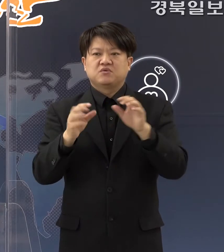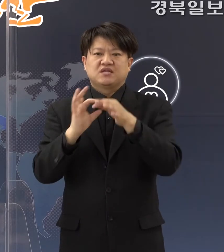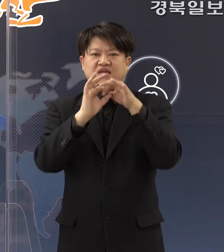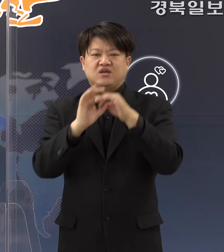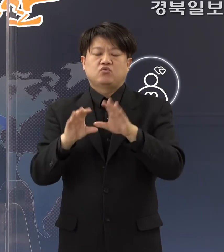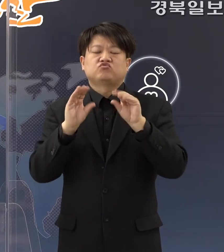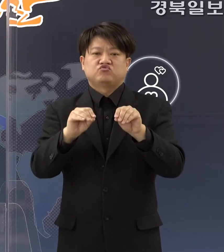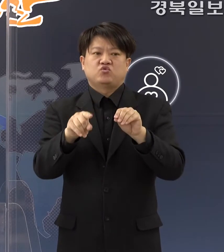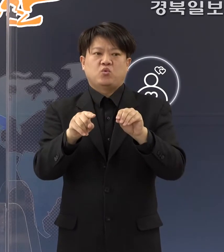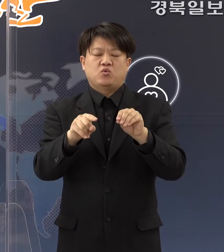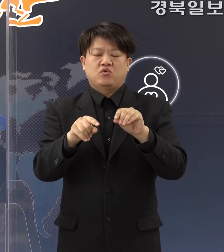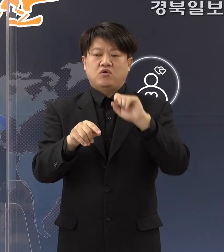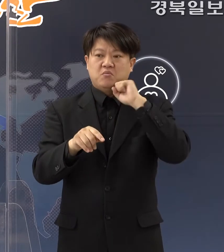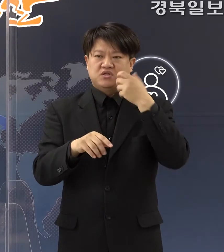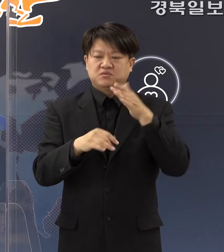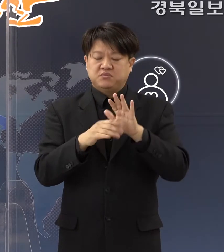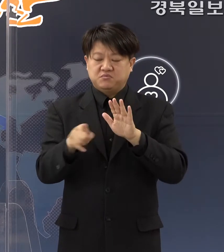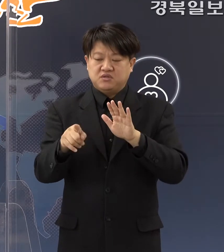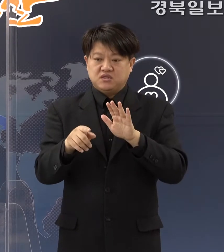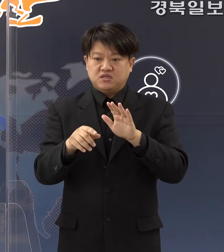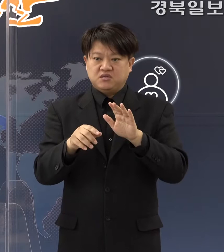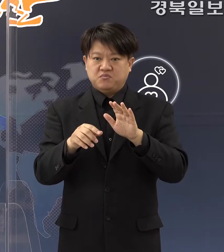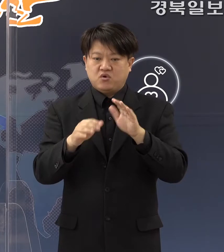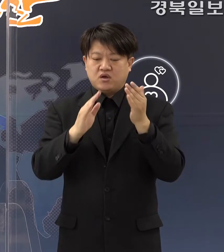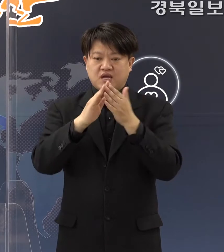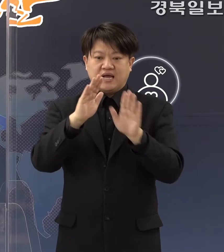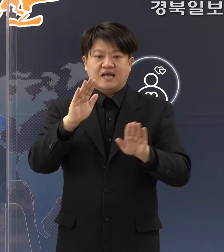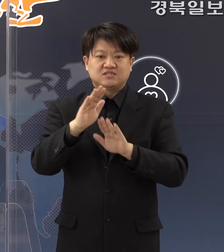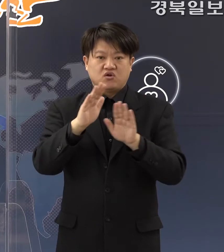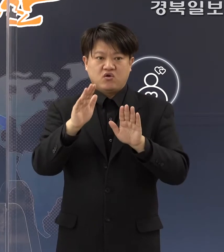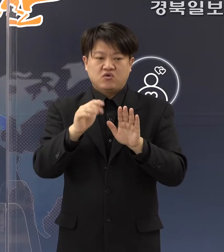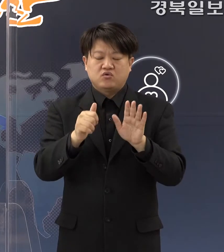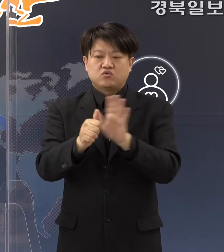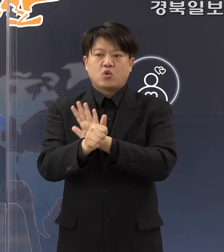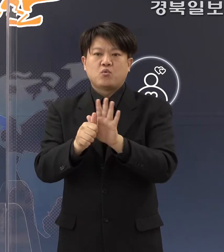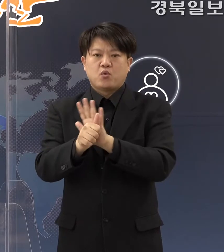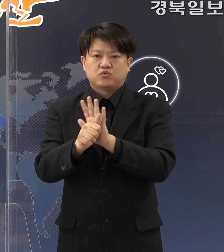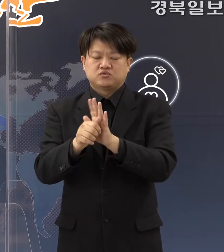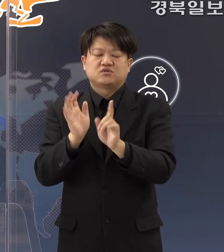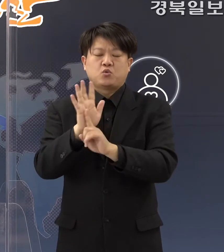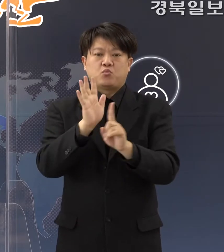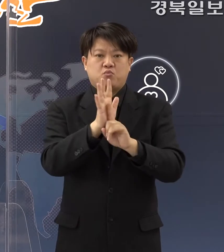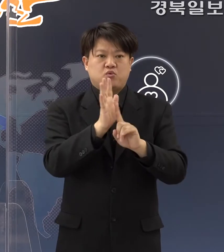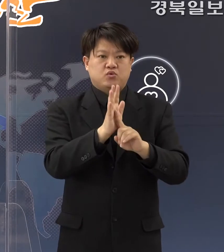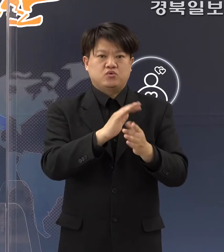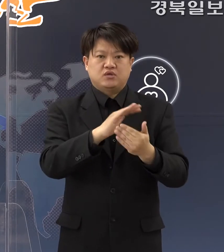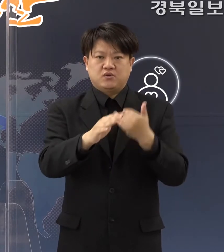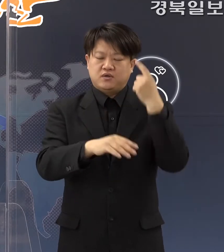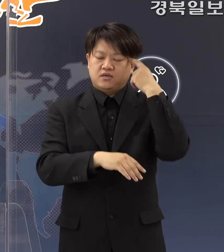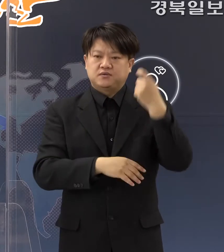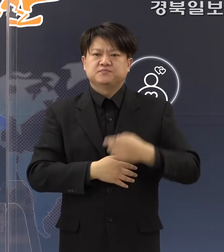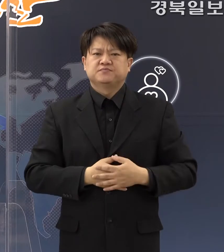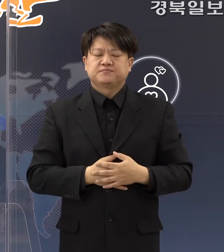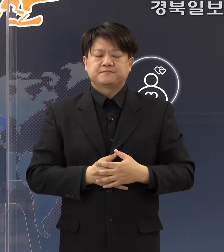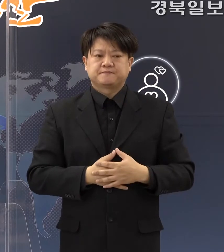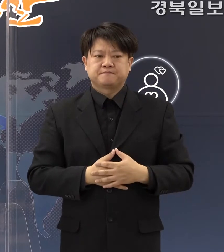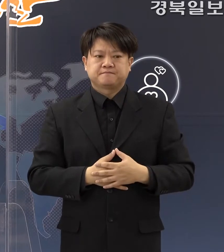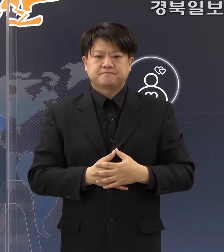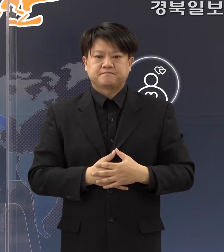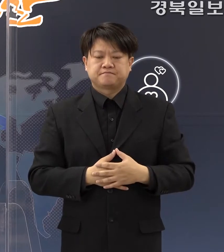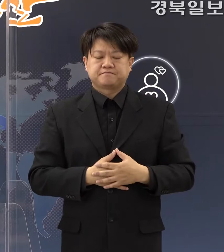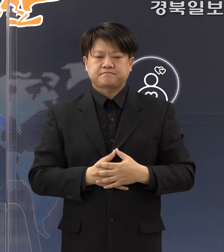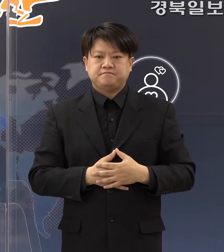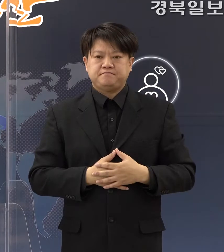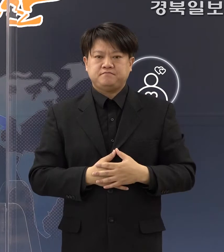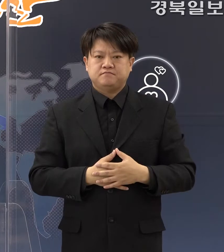원했지만 가정돌봄에 대해서 적극 권고를 하도록 하겠습니다. 그리고 저희들